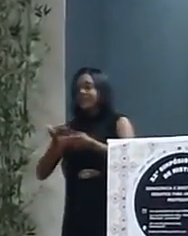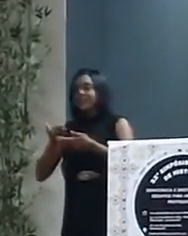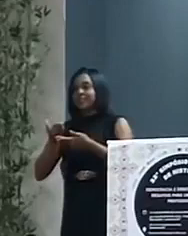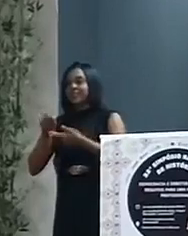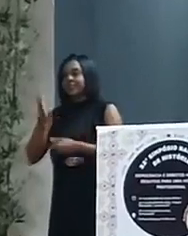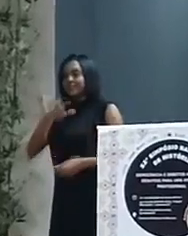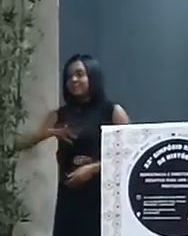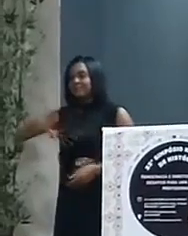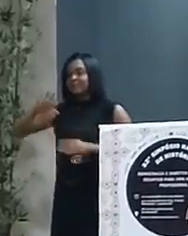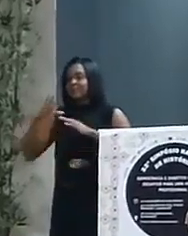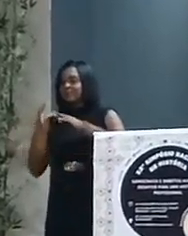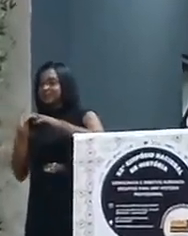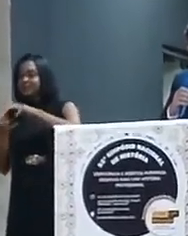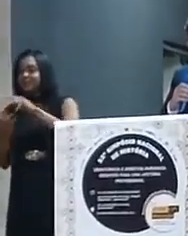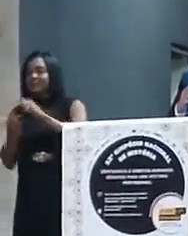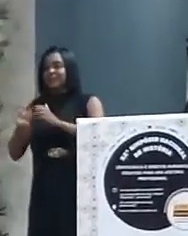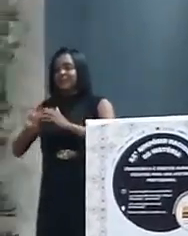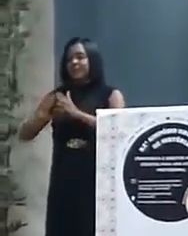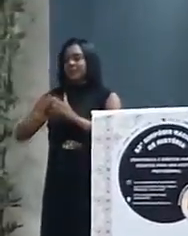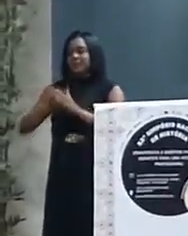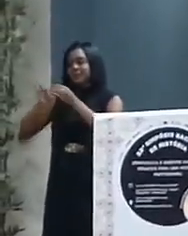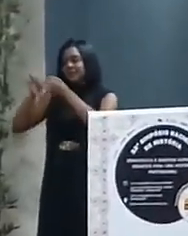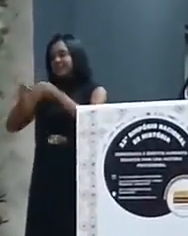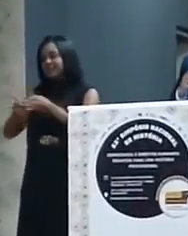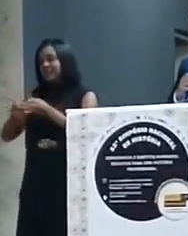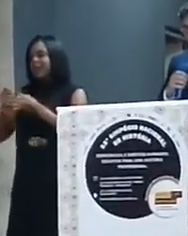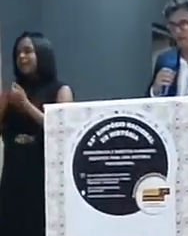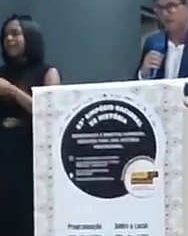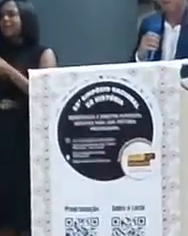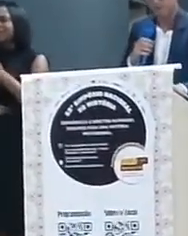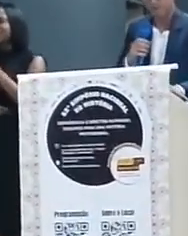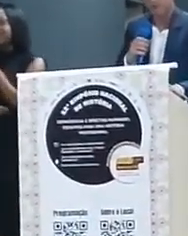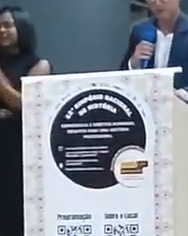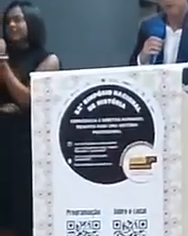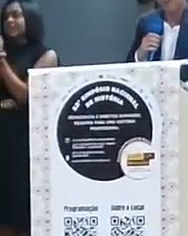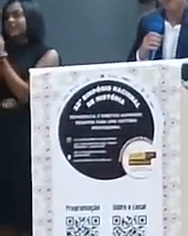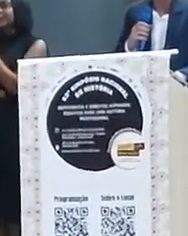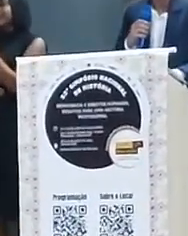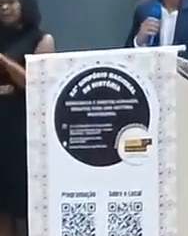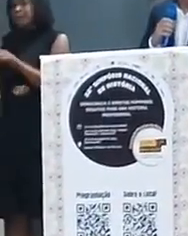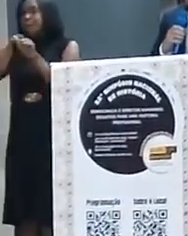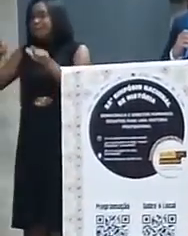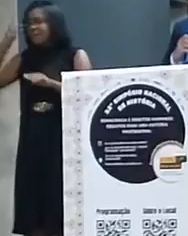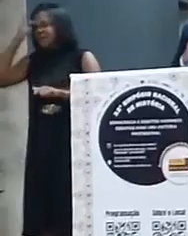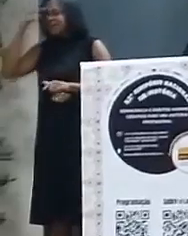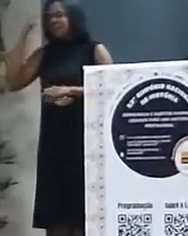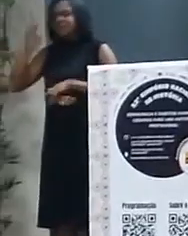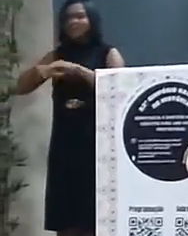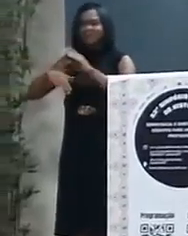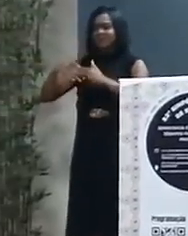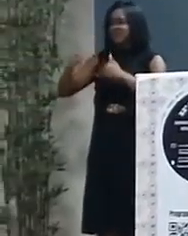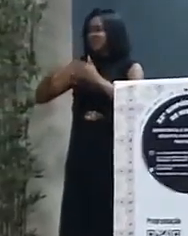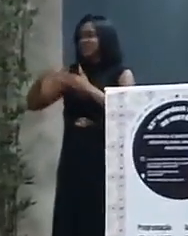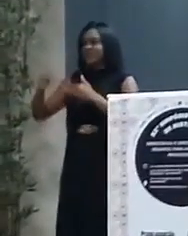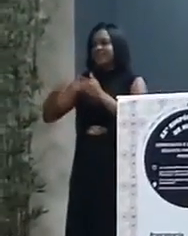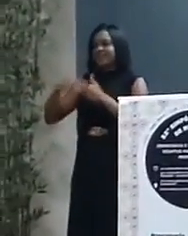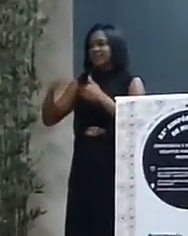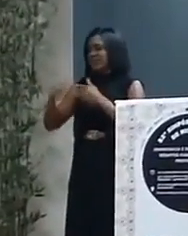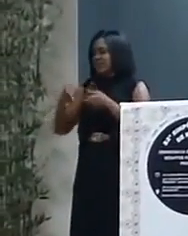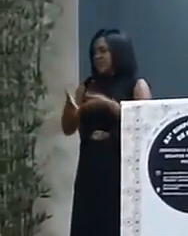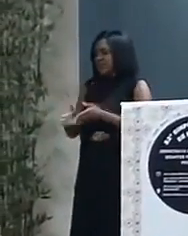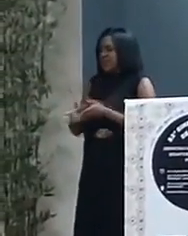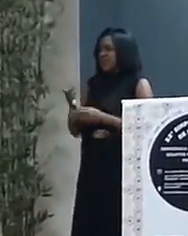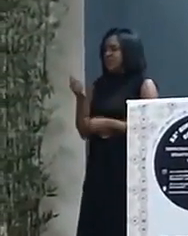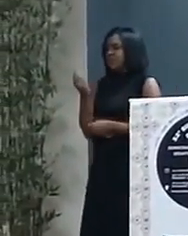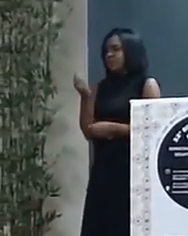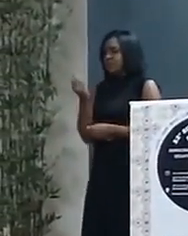humanidade e que seu acesso pleno deve ser garantido a todas as pessoas, independentemente de sua origem, classe